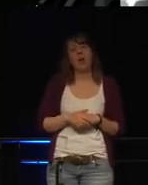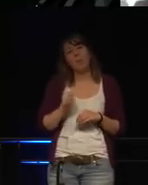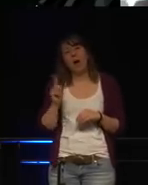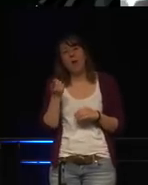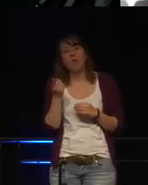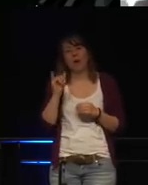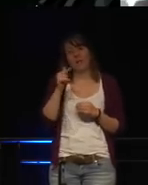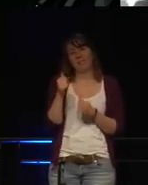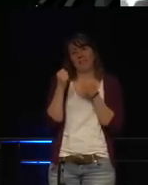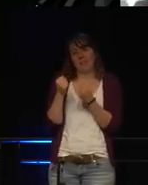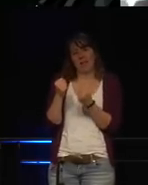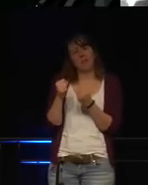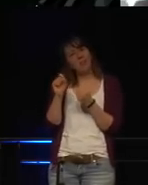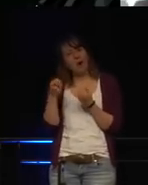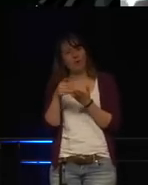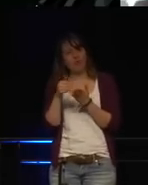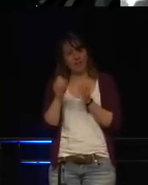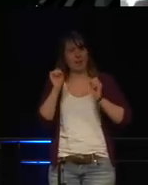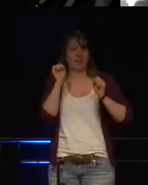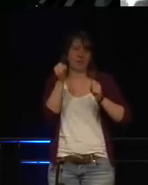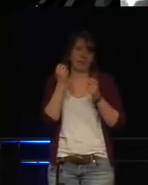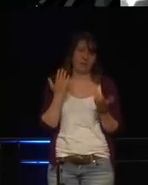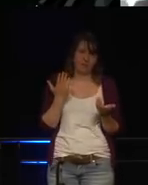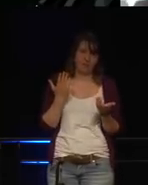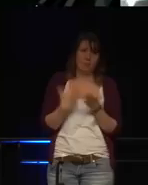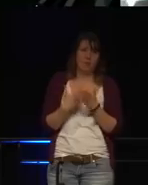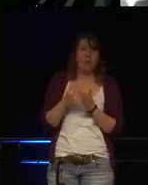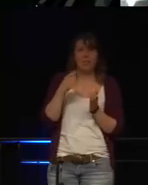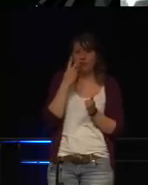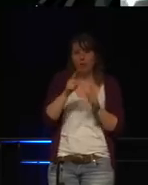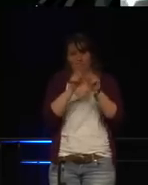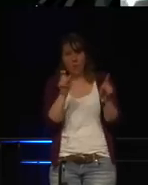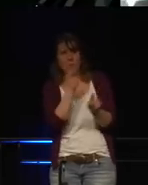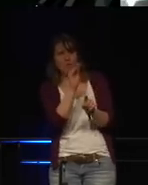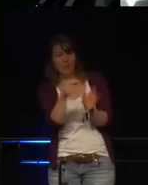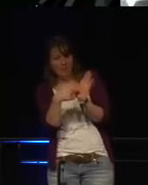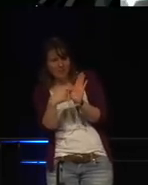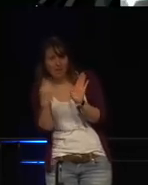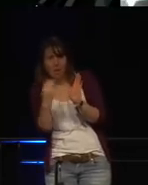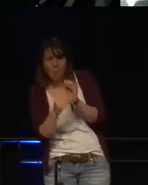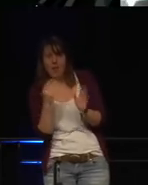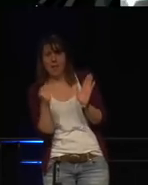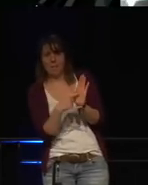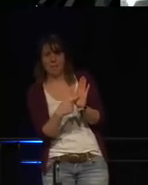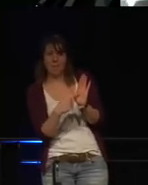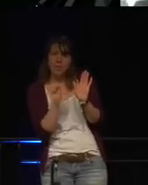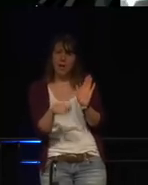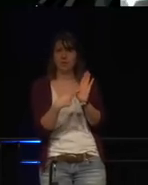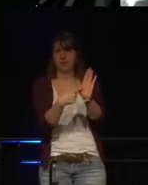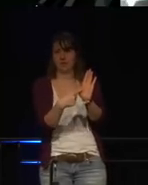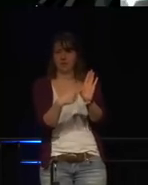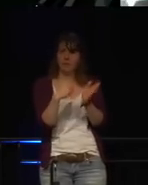-Security tun? Man kann die Hersteller auf die Probleme aufmerksam machen.